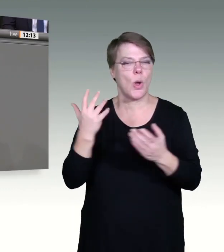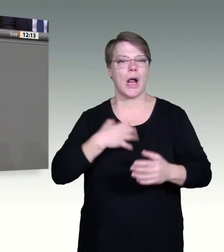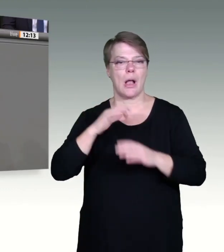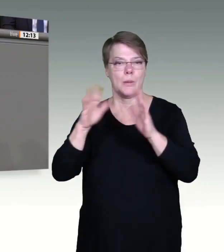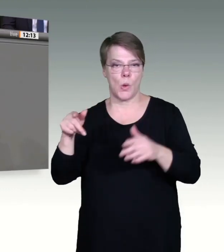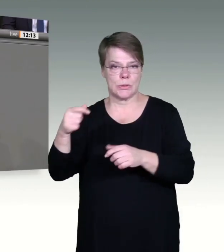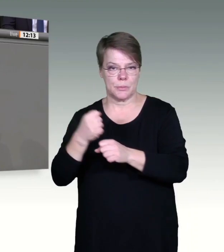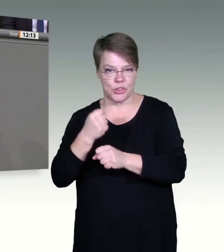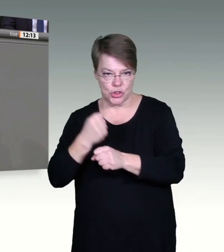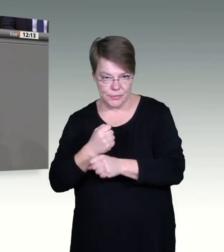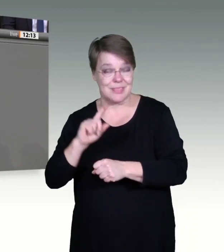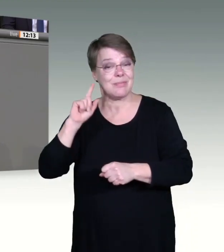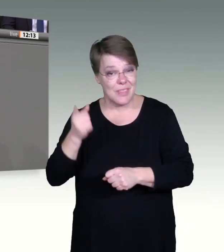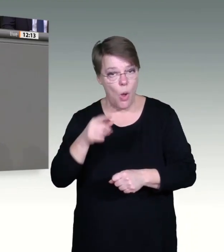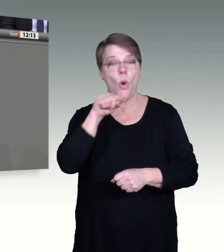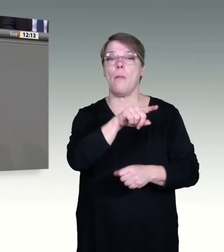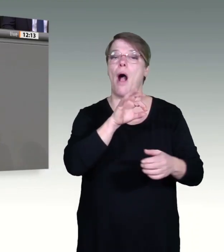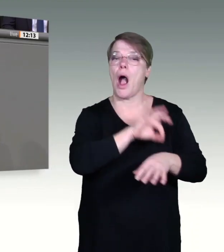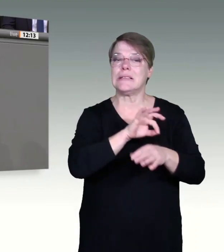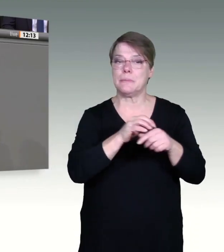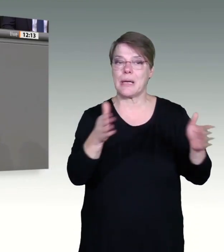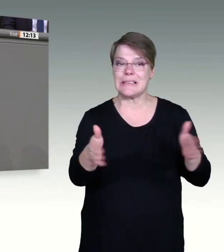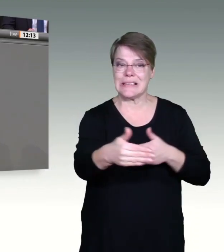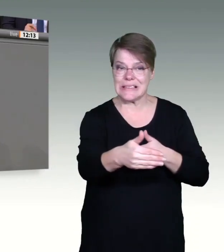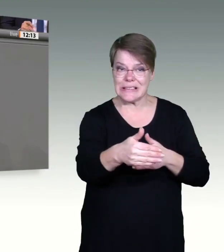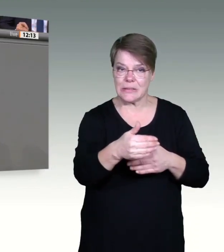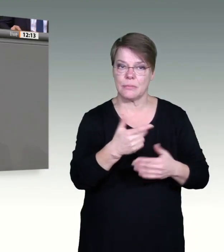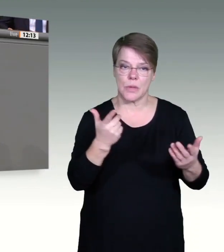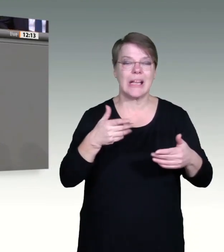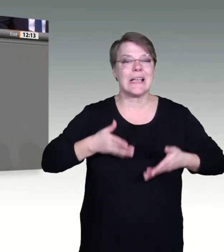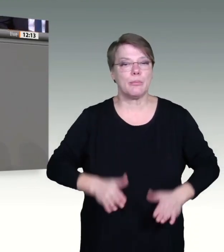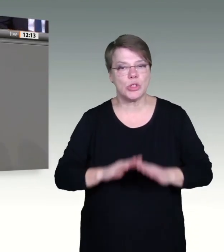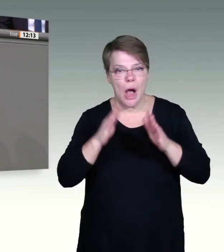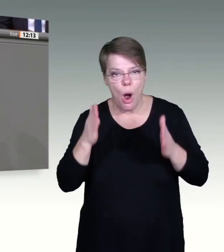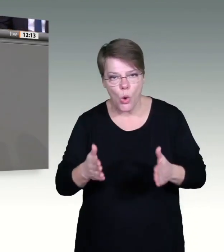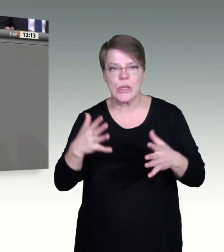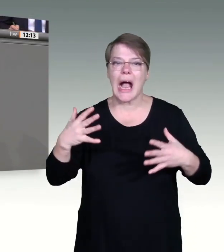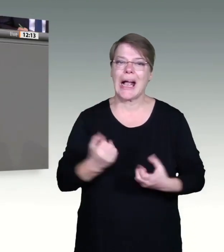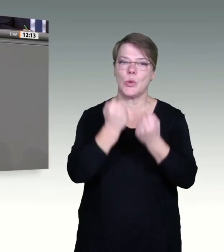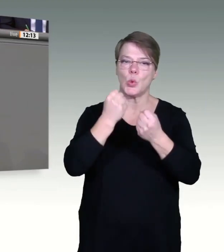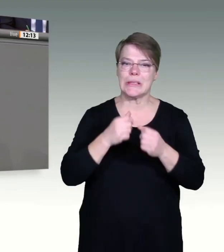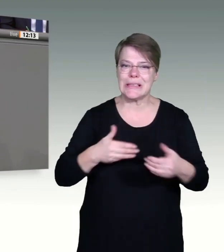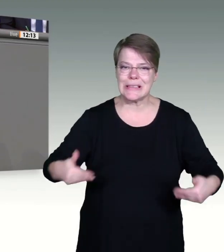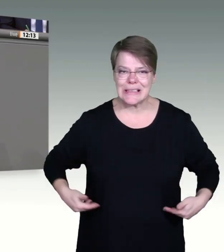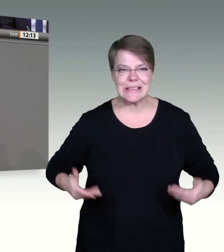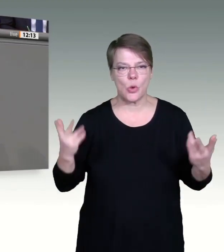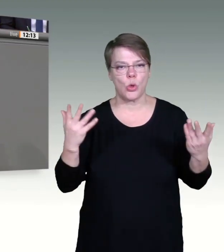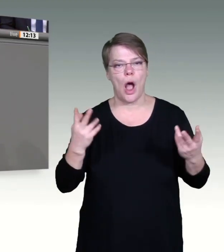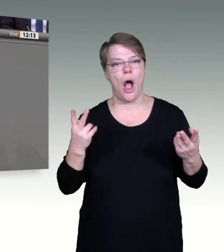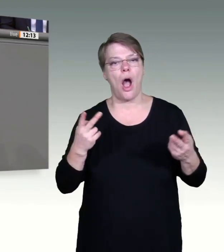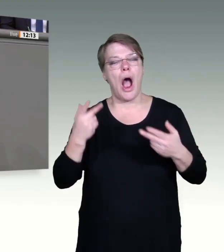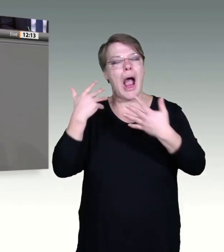Diskussion schon bei der Masernimpfpflicht vor zwei Jahren intensiv geführt. Aber auch das Recht auf körperliche